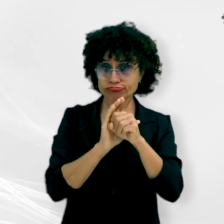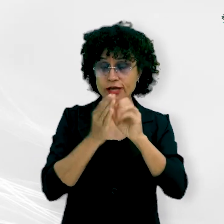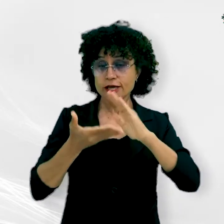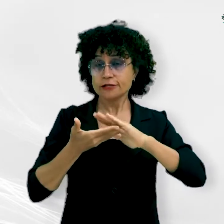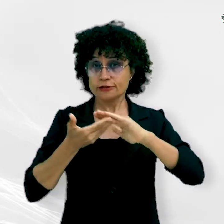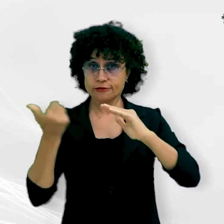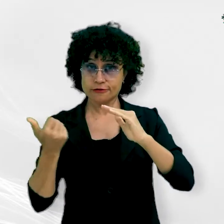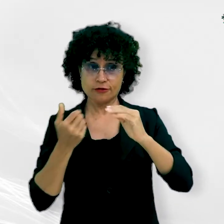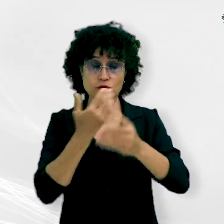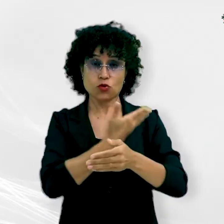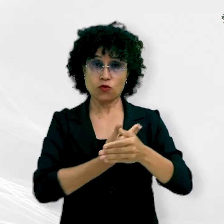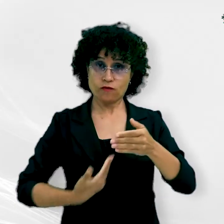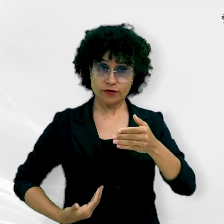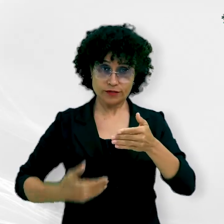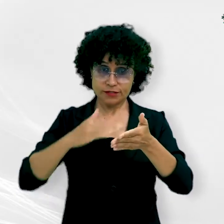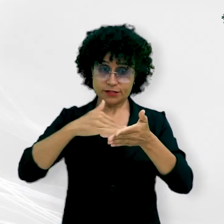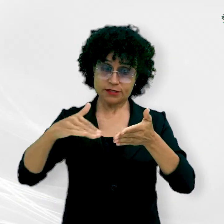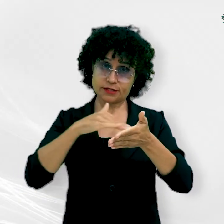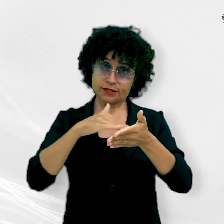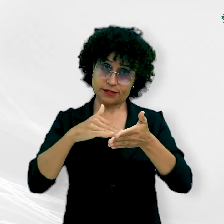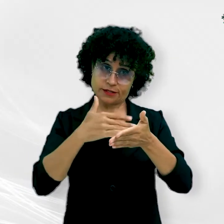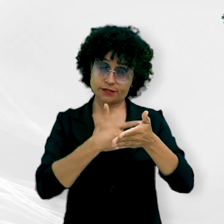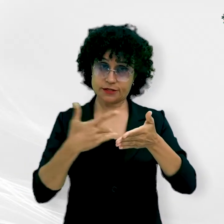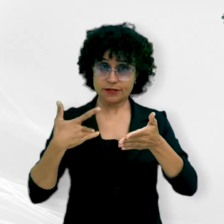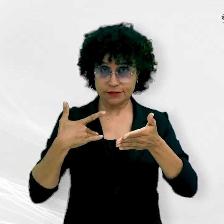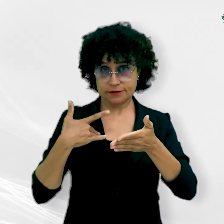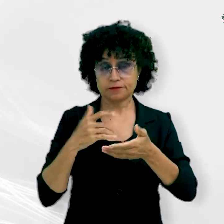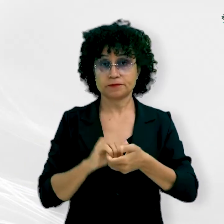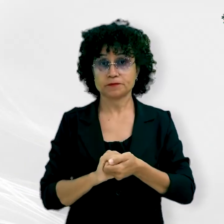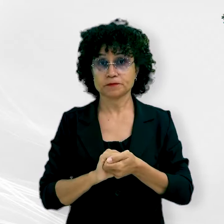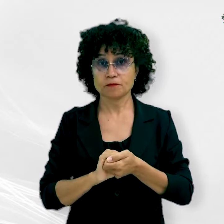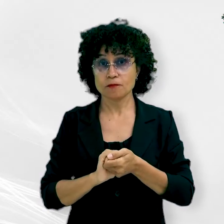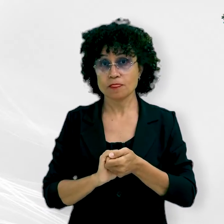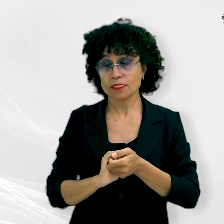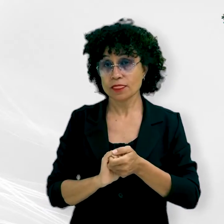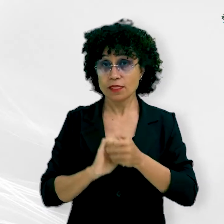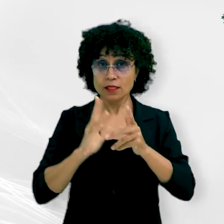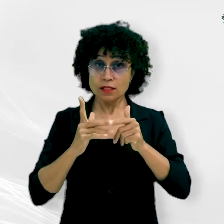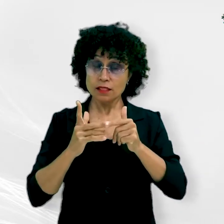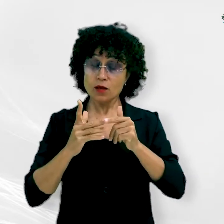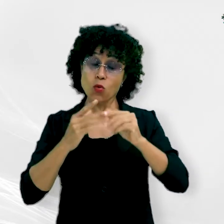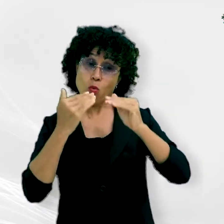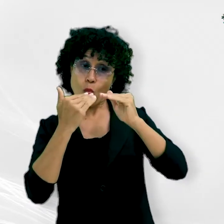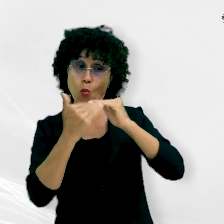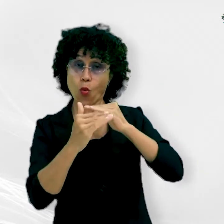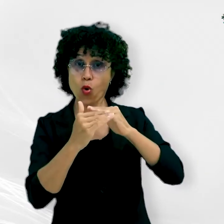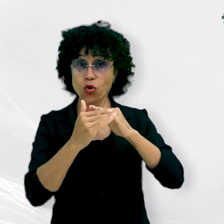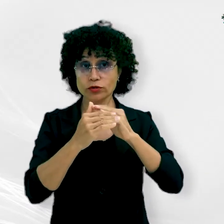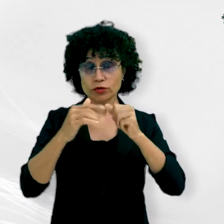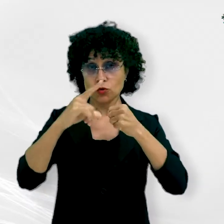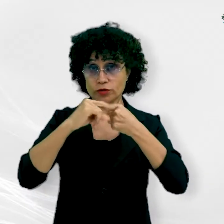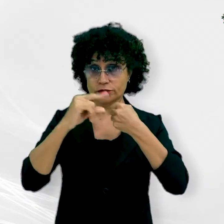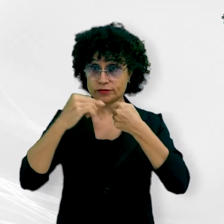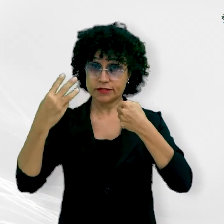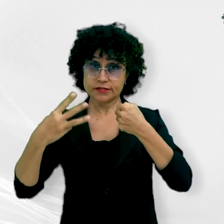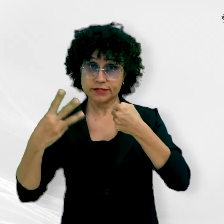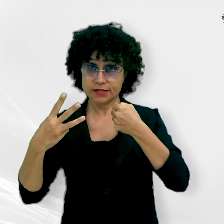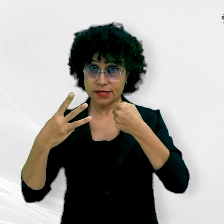contra o Governo do Estado e a Secretaria de Estado de Saúde, uma vez que tal inércia violava o artigo 3º, inciso